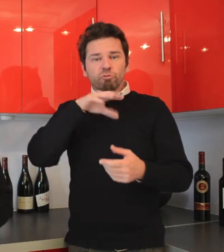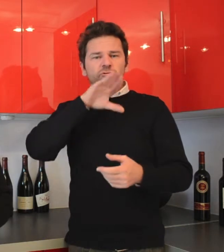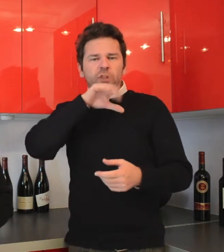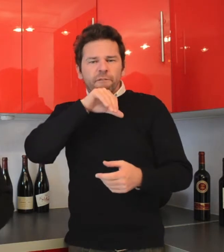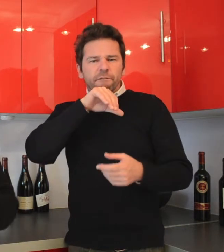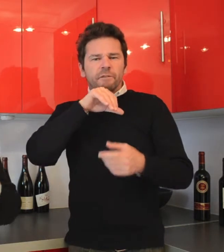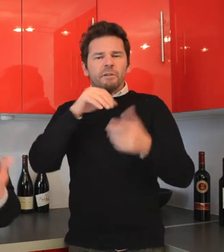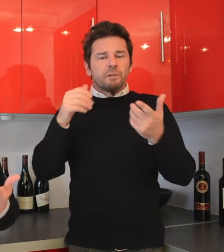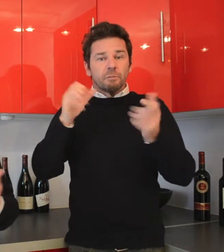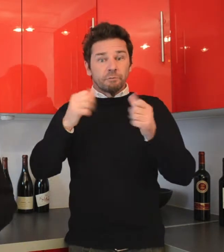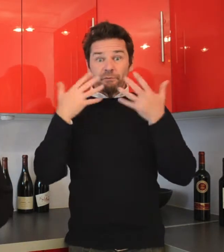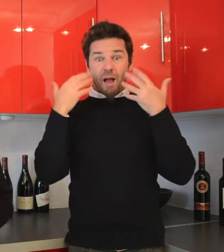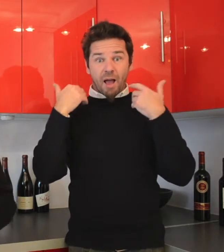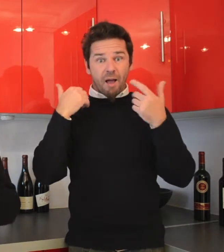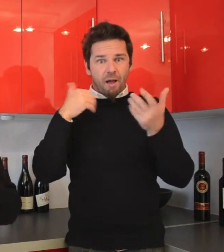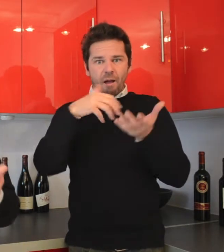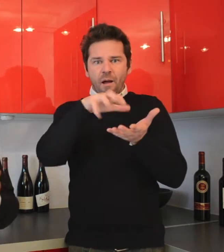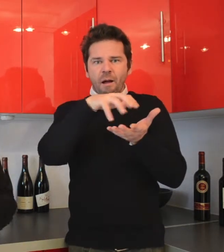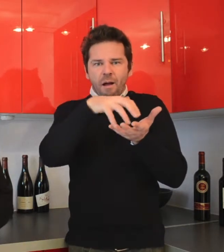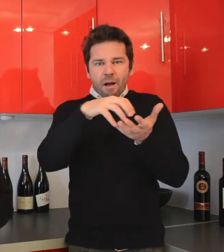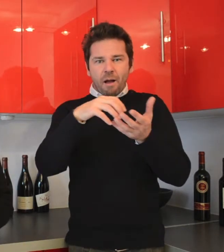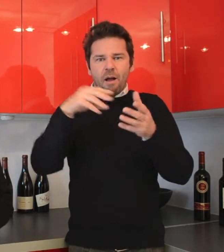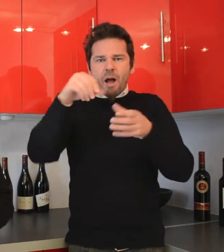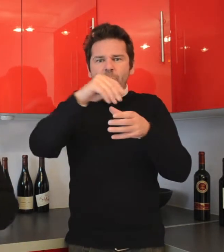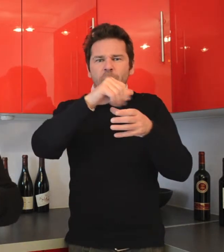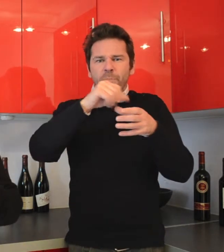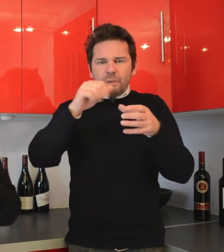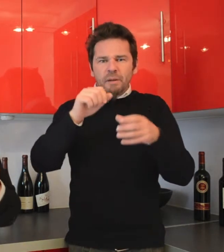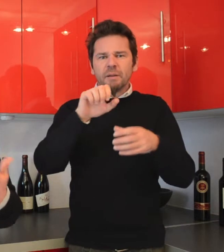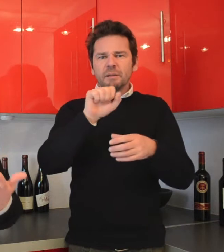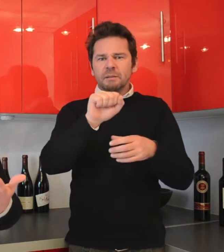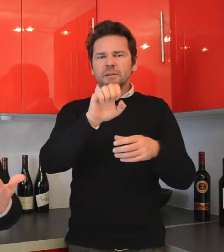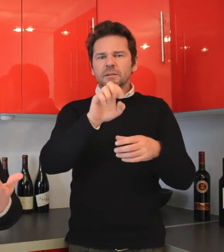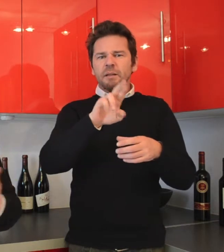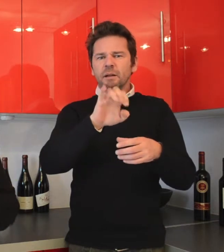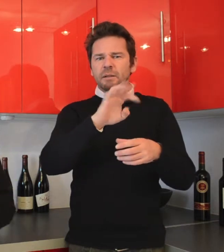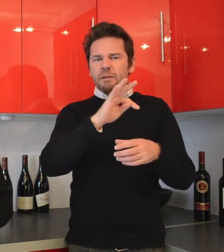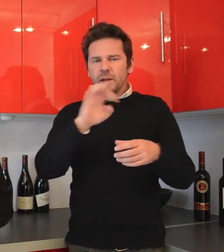fromage de chèvre frais, avec des herbes, avec un peu de serriettes, avec un peu de thème par exemple.